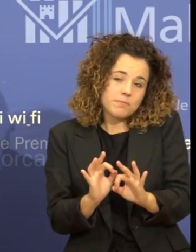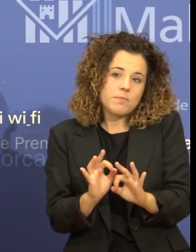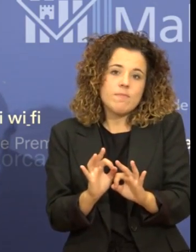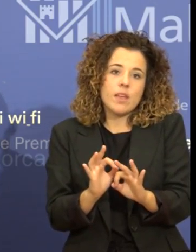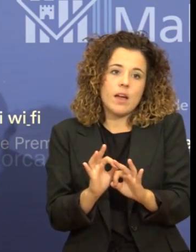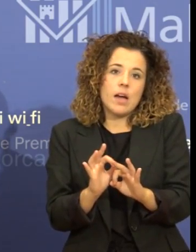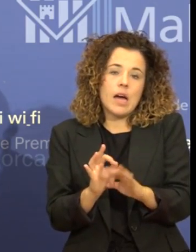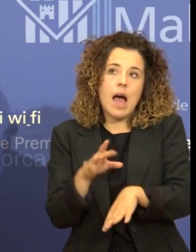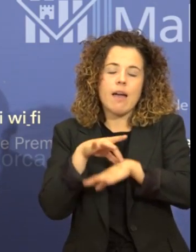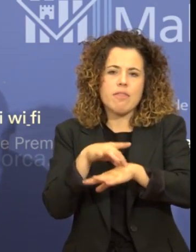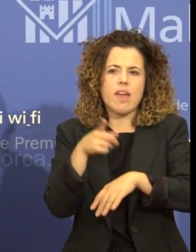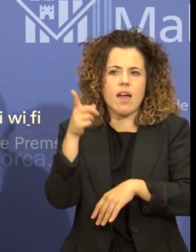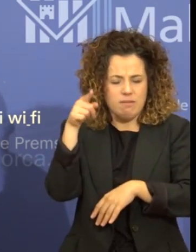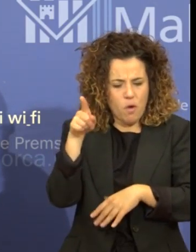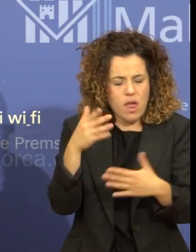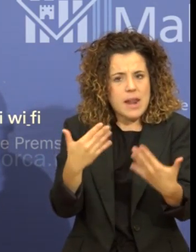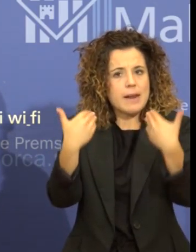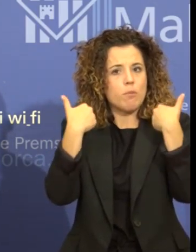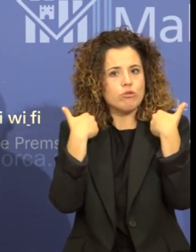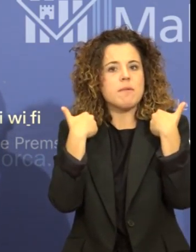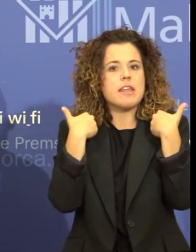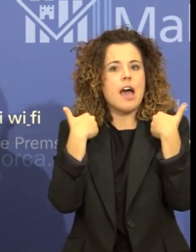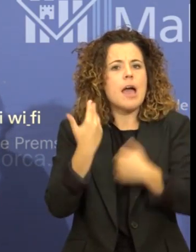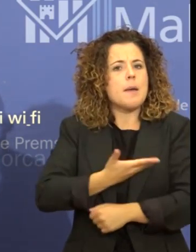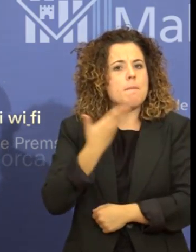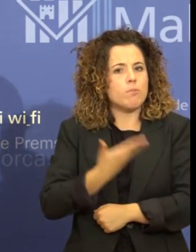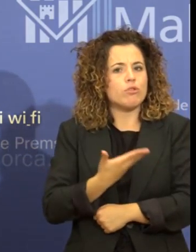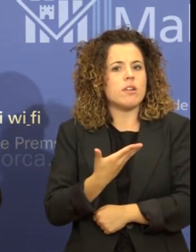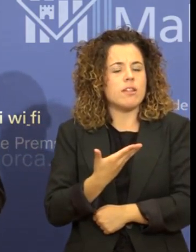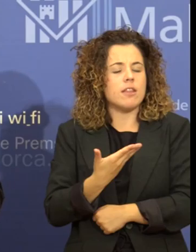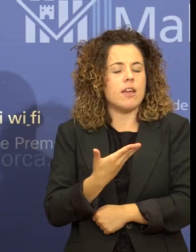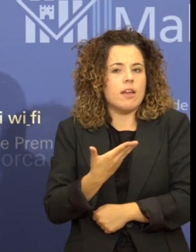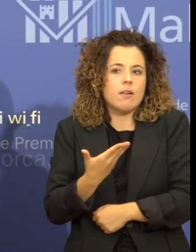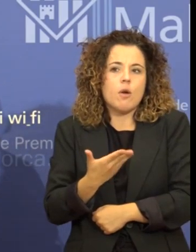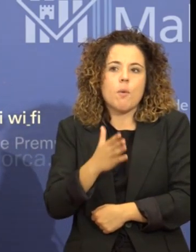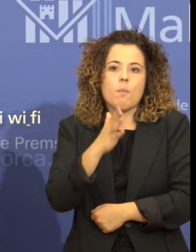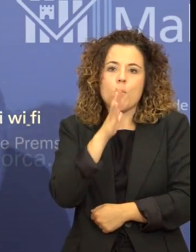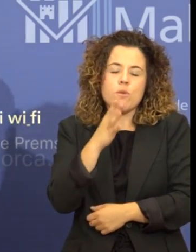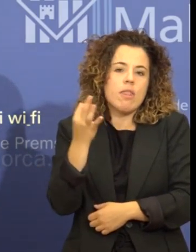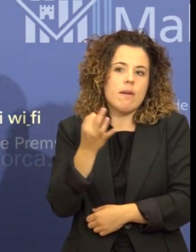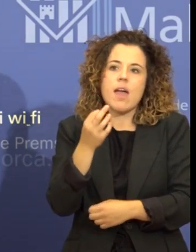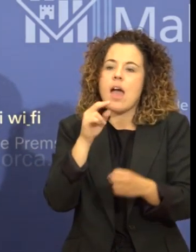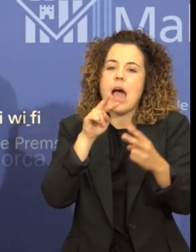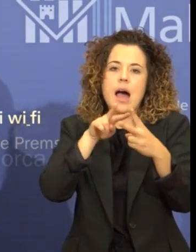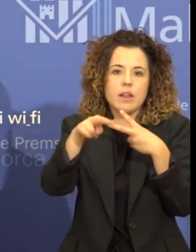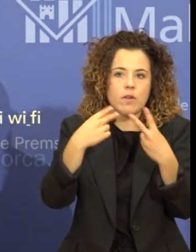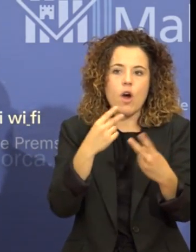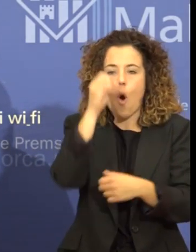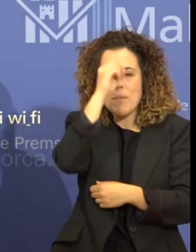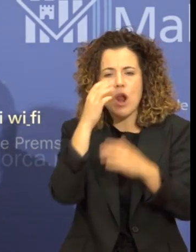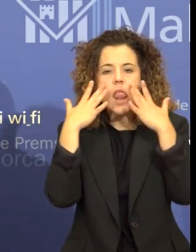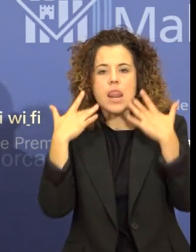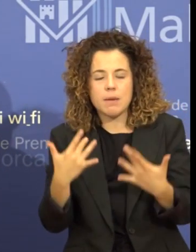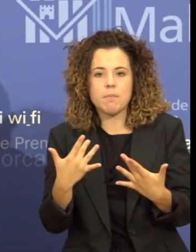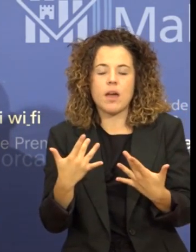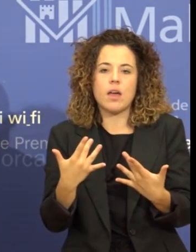l'agència té una responsabilitat molt important perquè, des de la transparència i des de la subjectivitat, hem